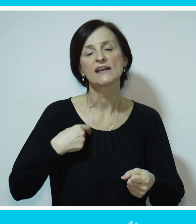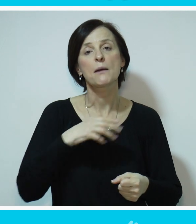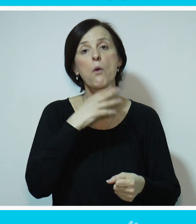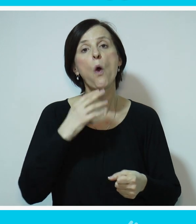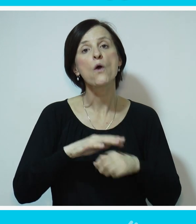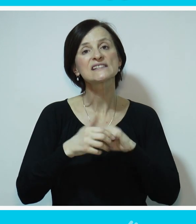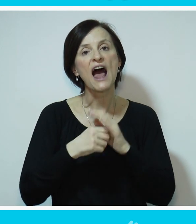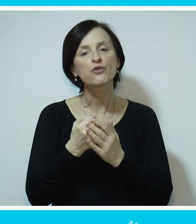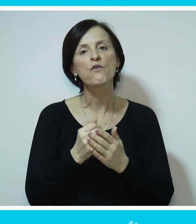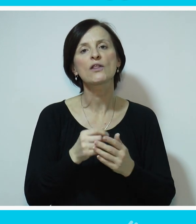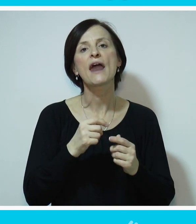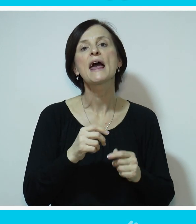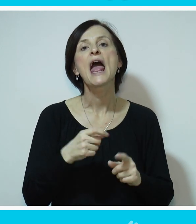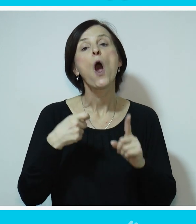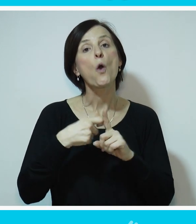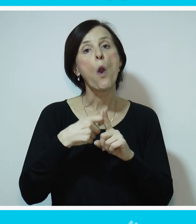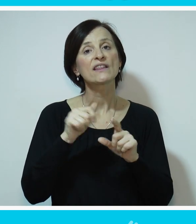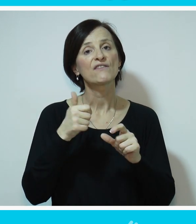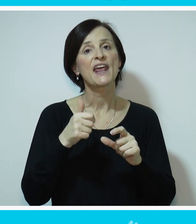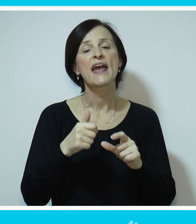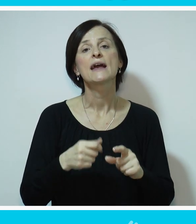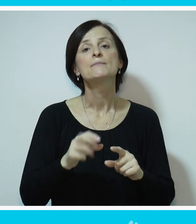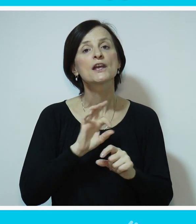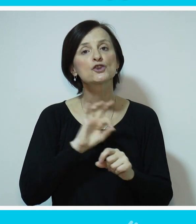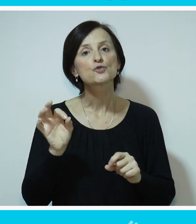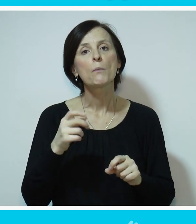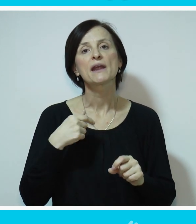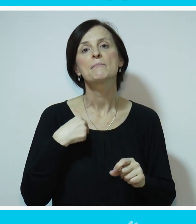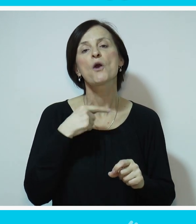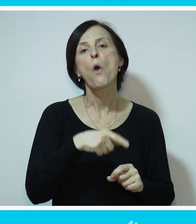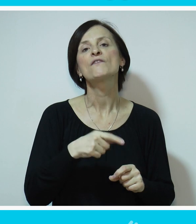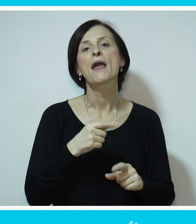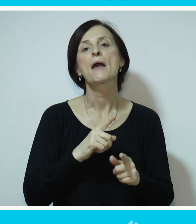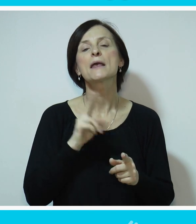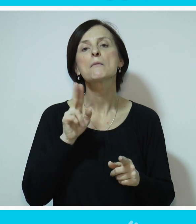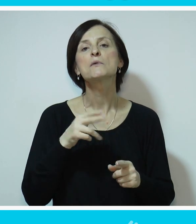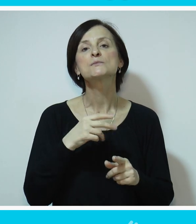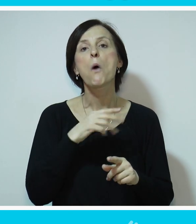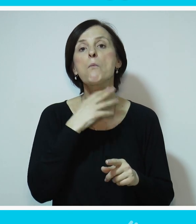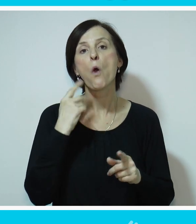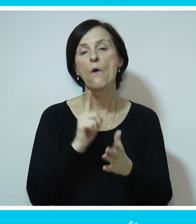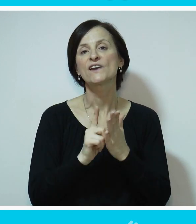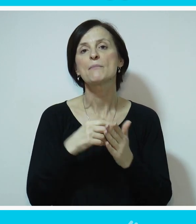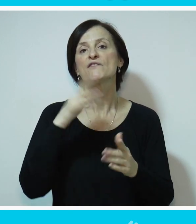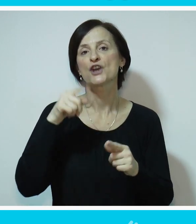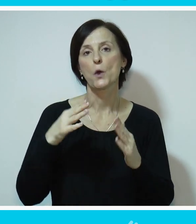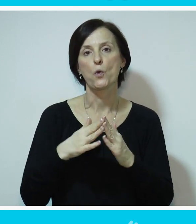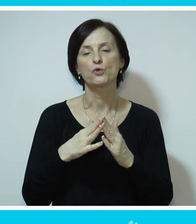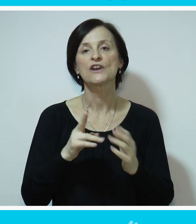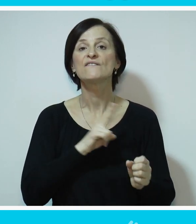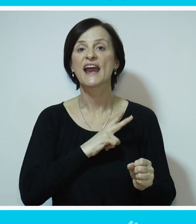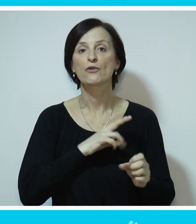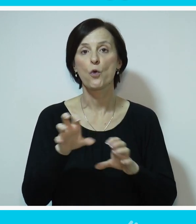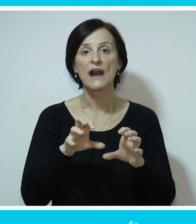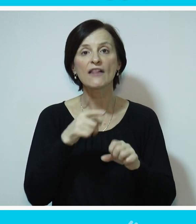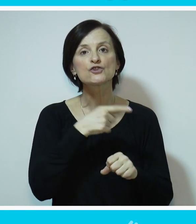Jako sam zadovoljna na kolektiv, je super, to je jako važno, jer mi ovde više provedemo vremena nego kod svoje kuće. Vrednu radnicu